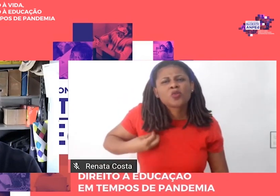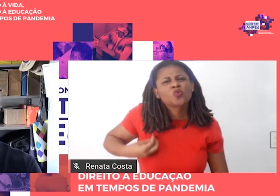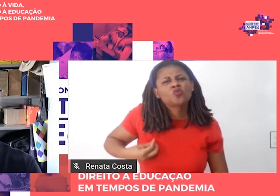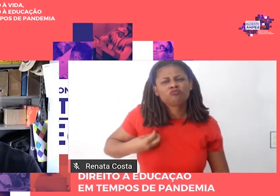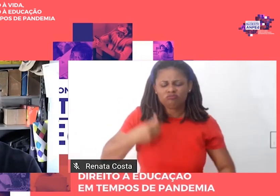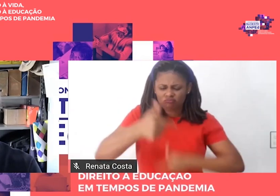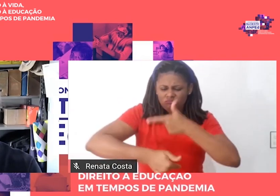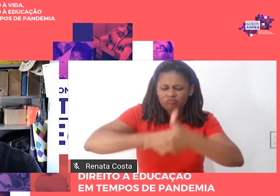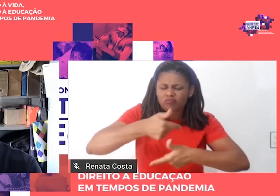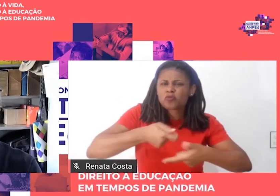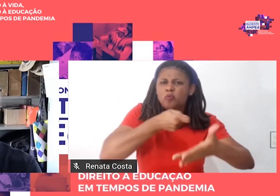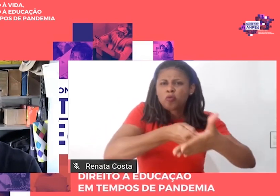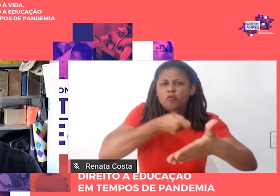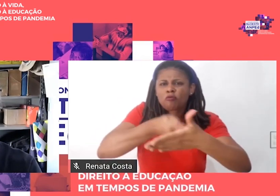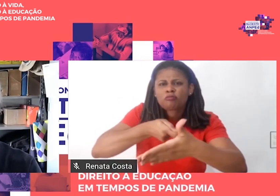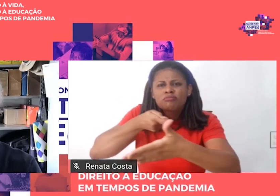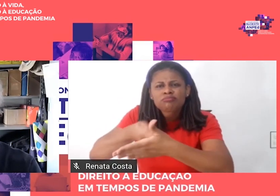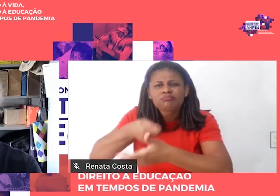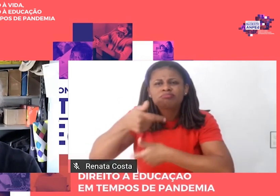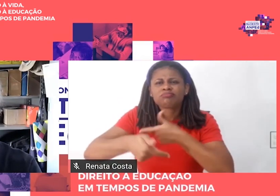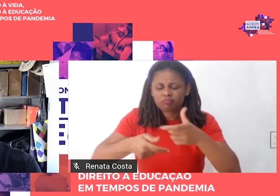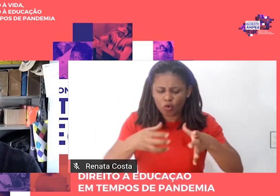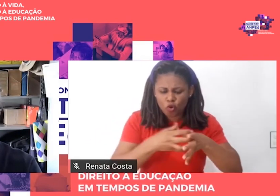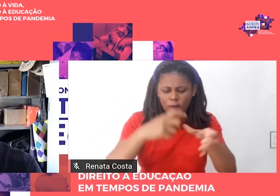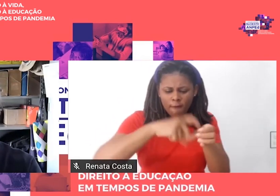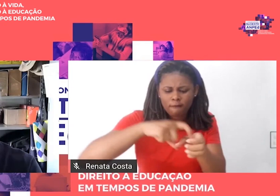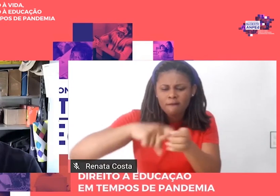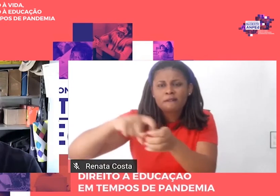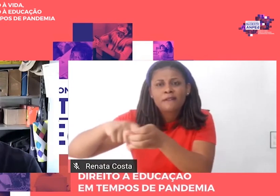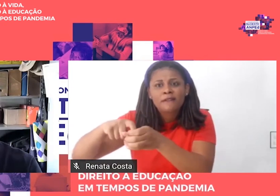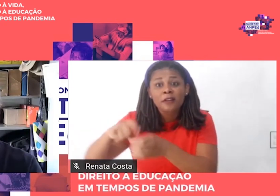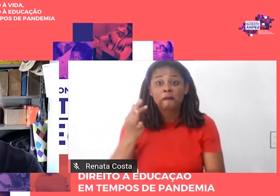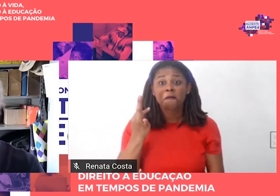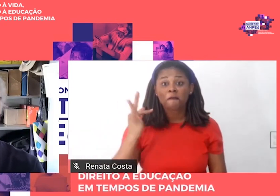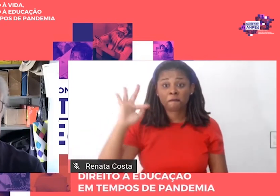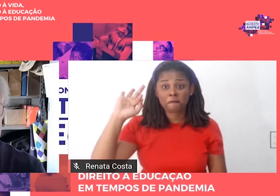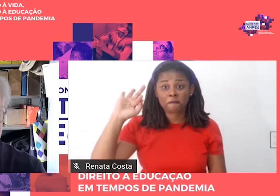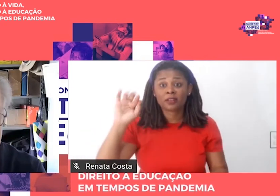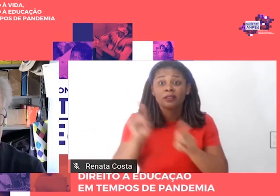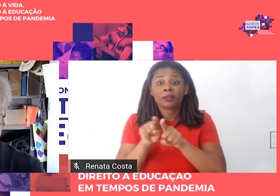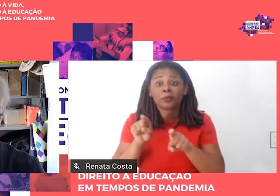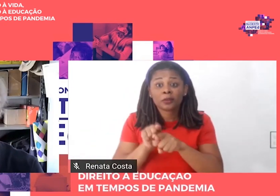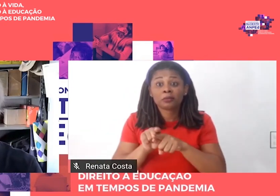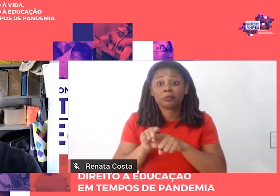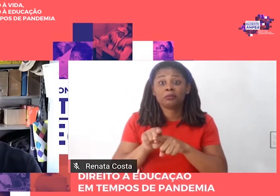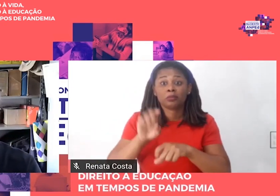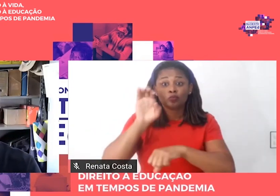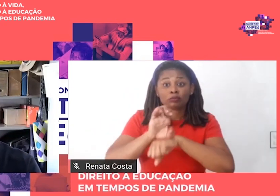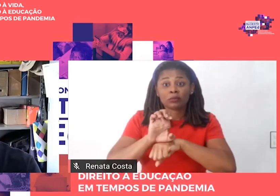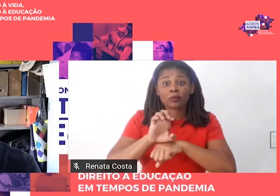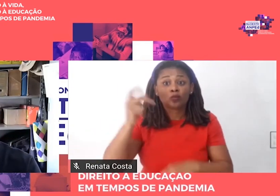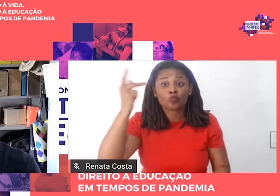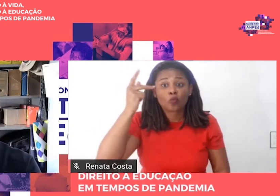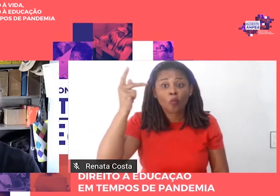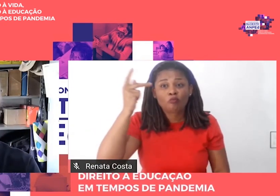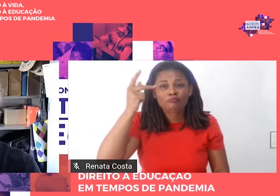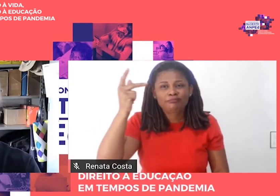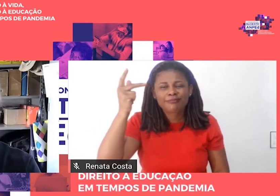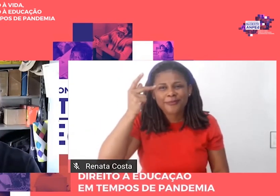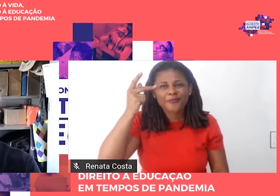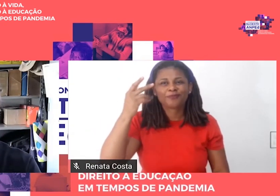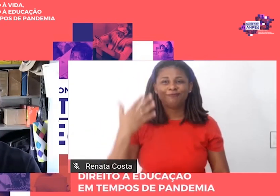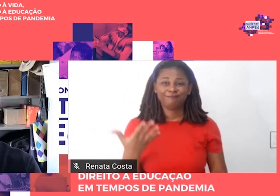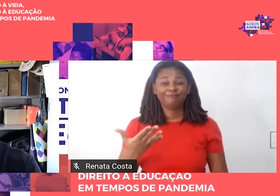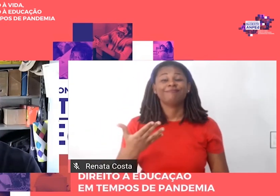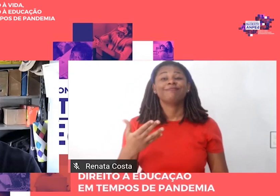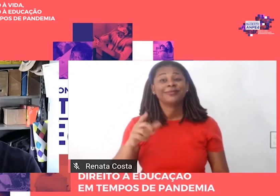no plano federal e estadual paulista. Vencida a tentação, focalizo Escola e